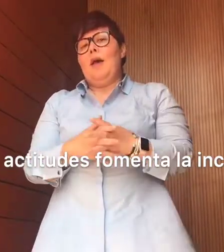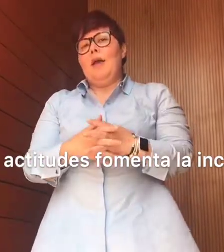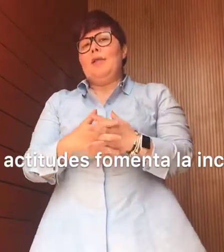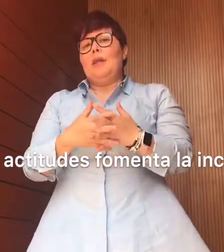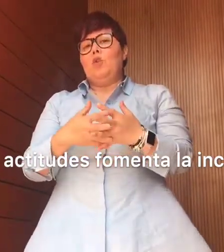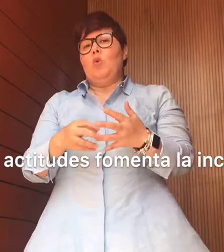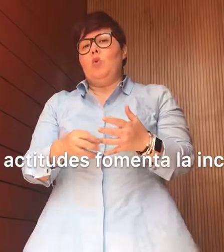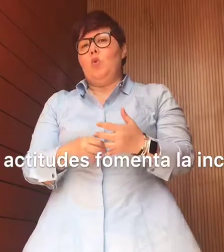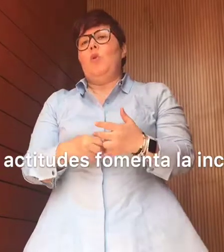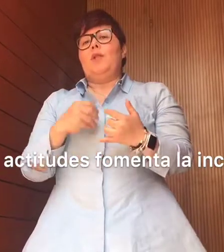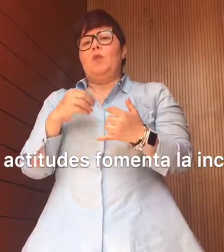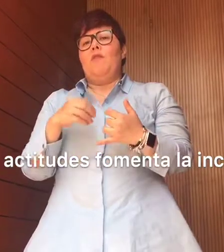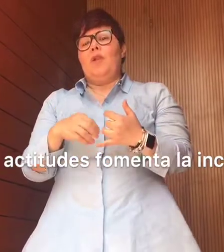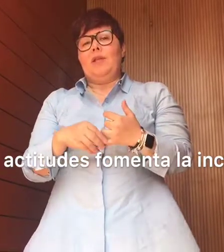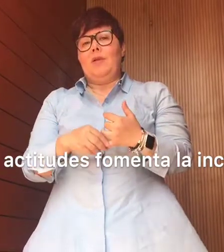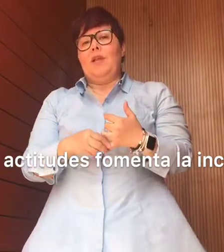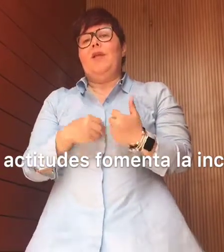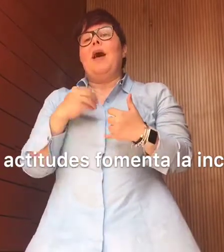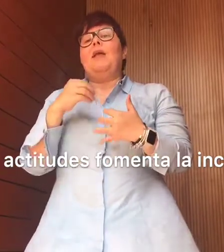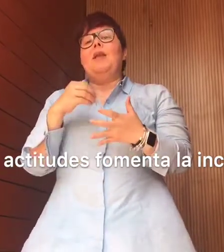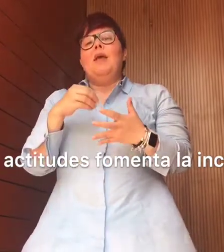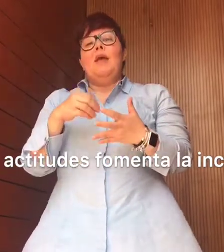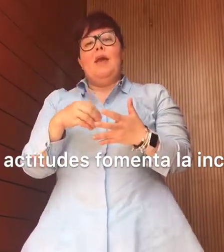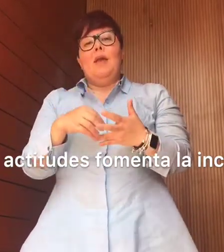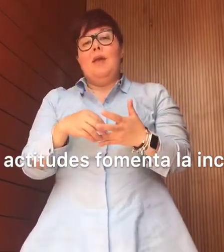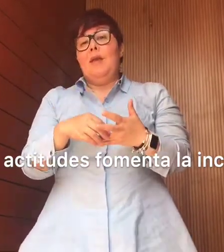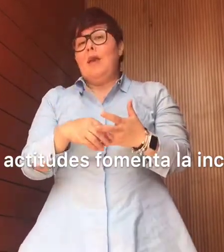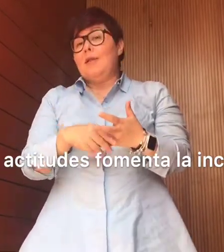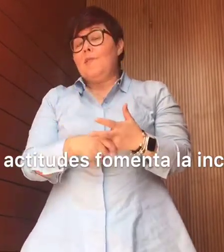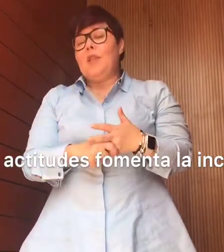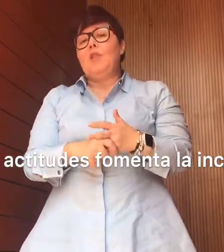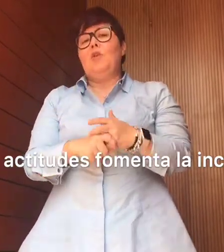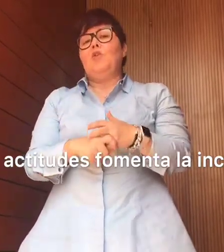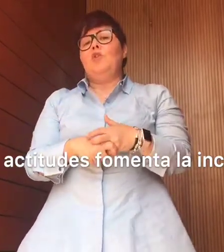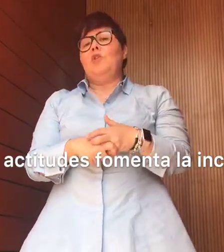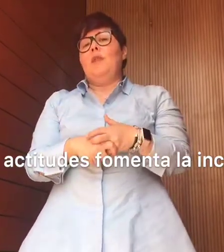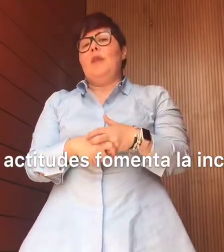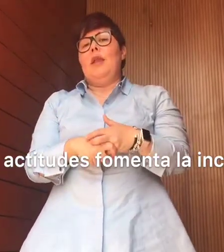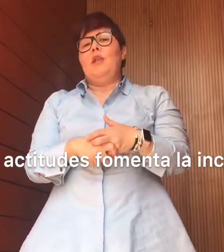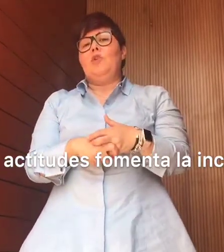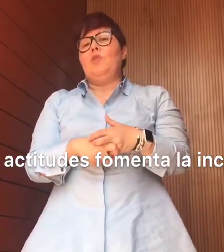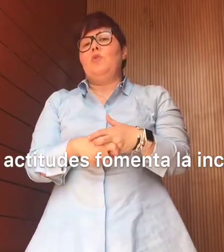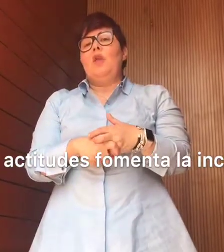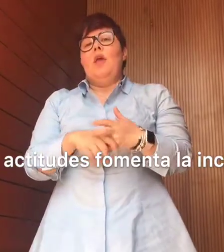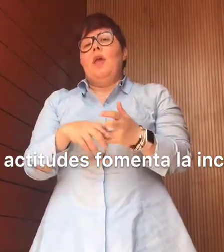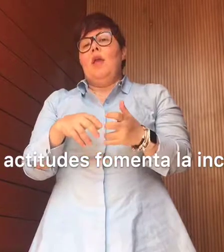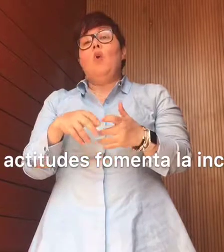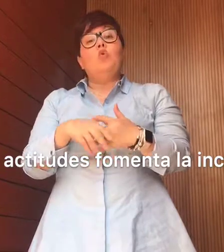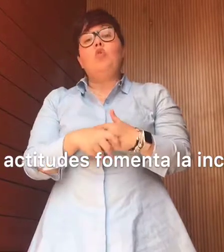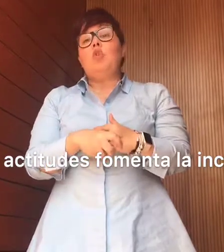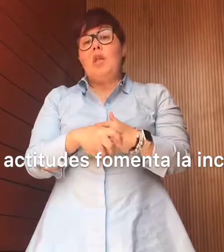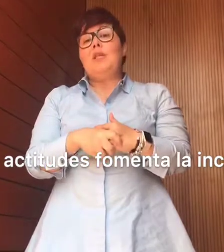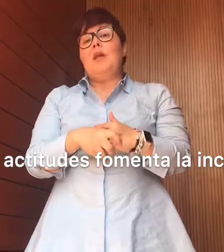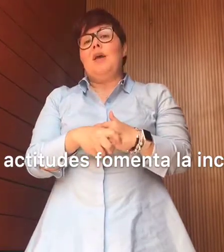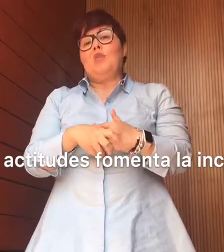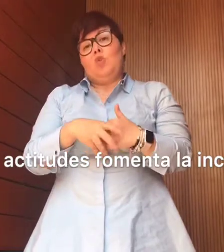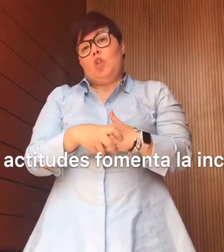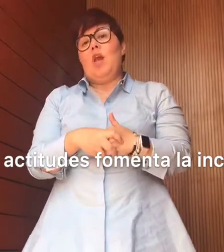estructura. Entonces flexibilidad, aceptación de derechos, justicia social,